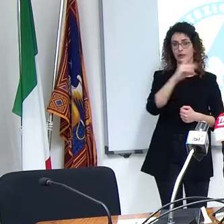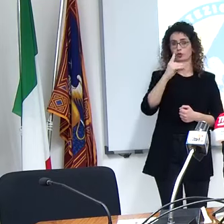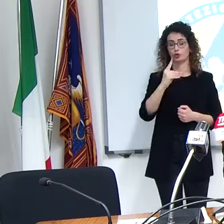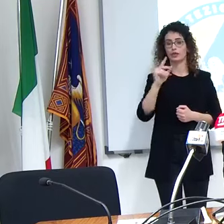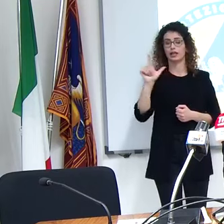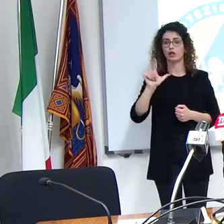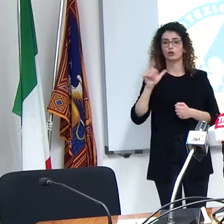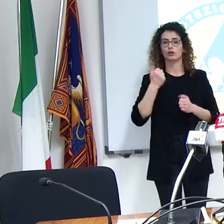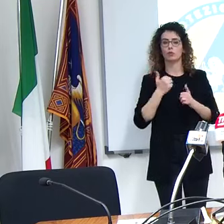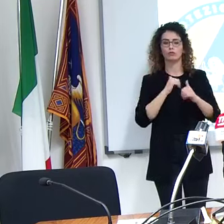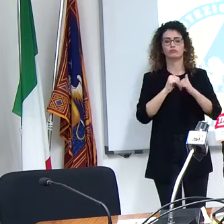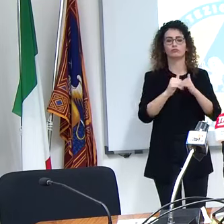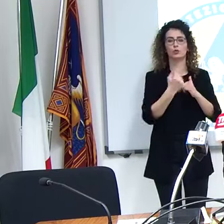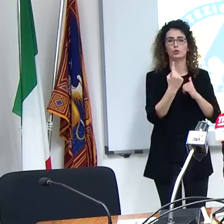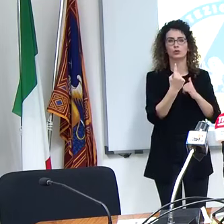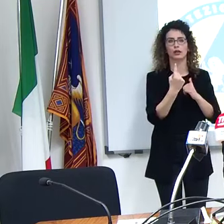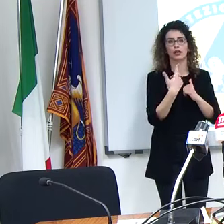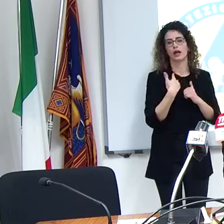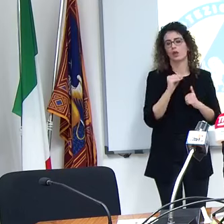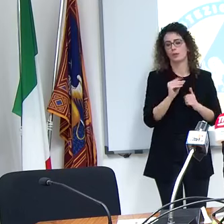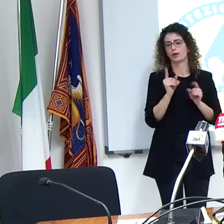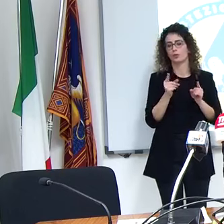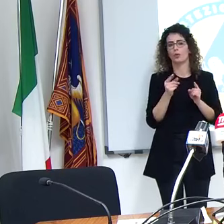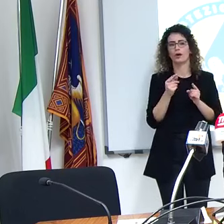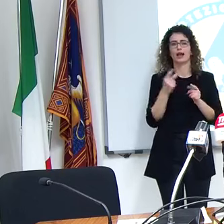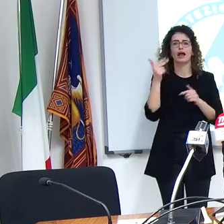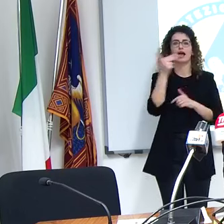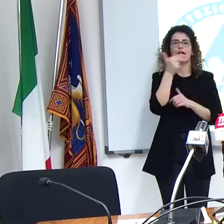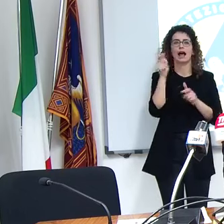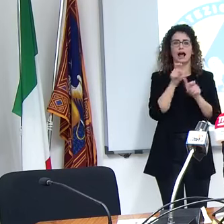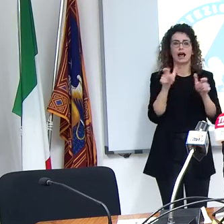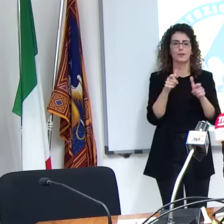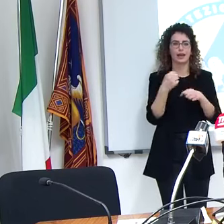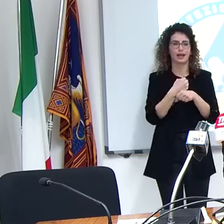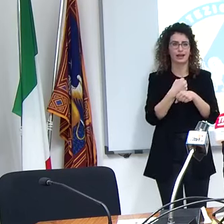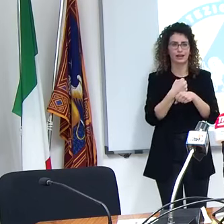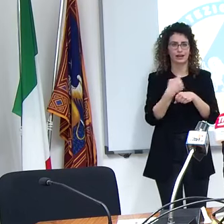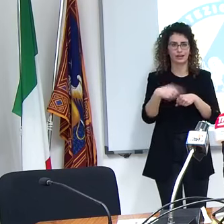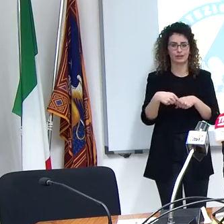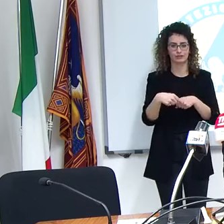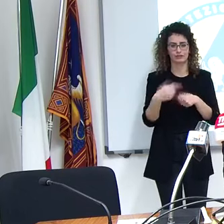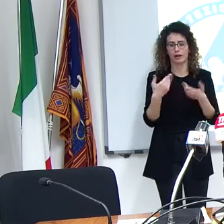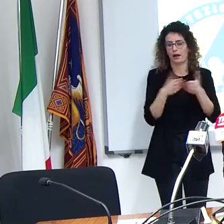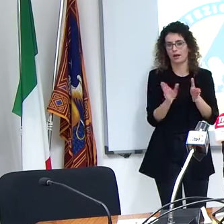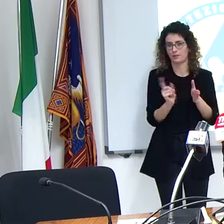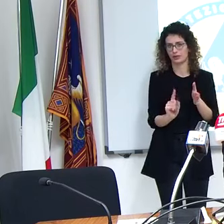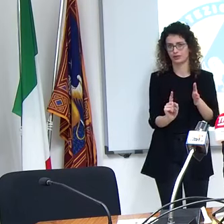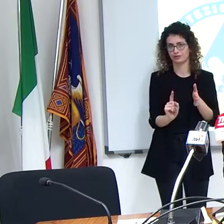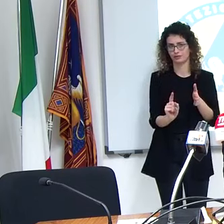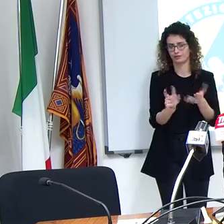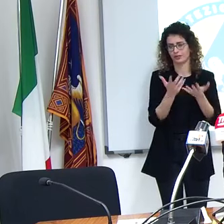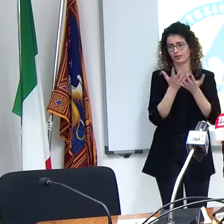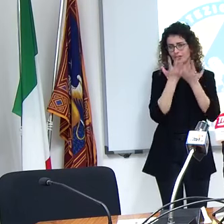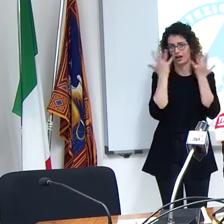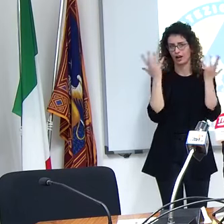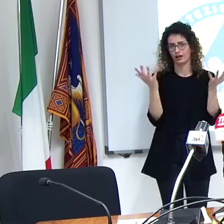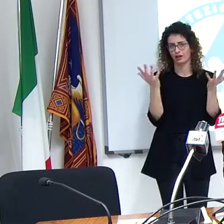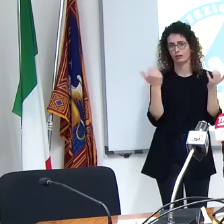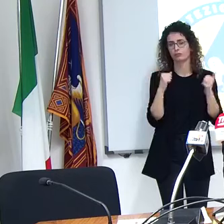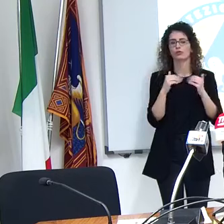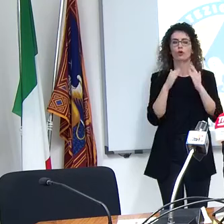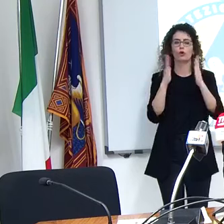interessava agli albergatori che ovviamente non apriranno neanche certo ci possono essere solo le case